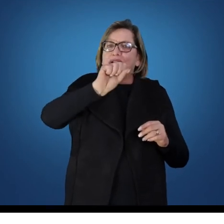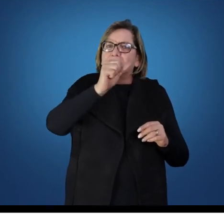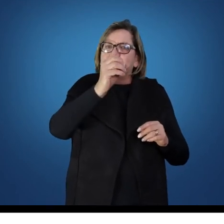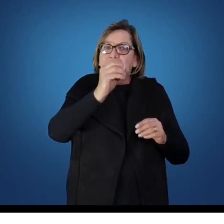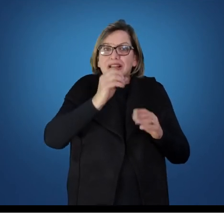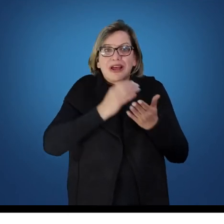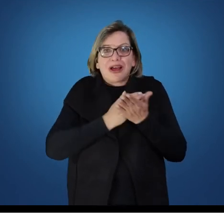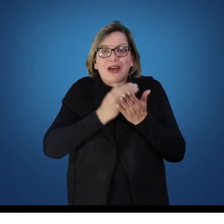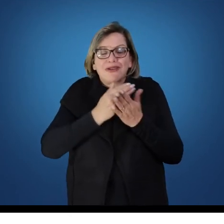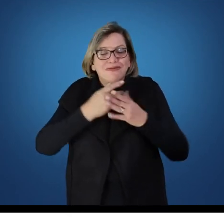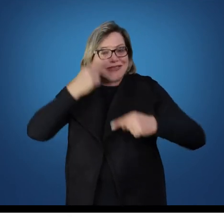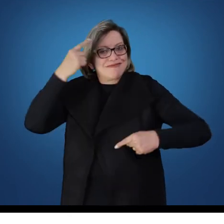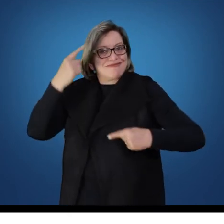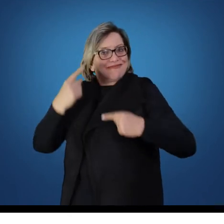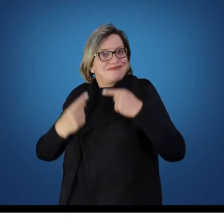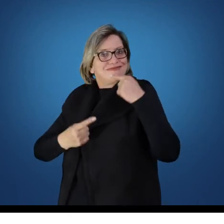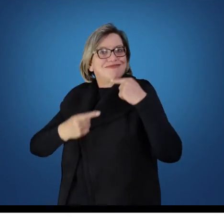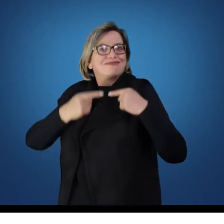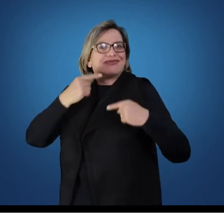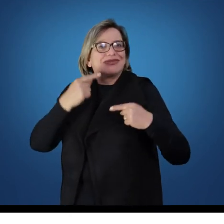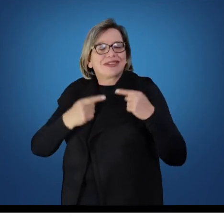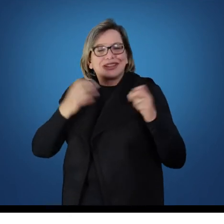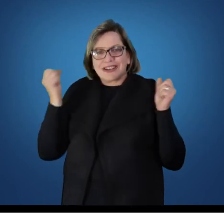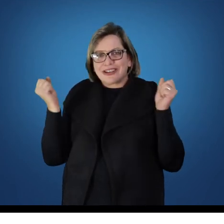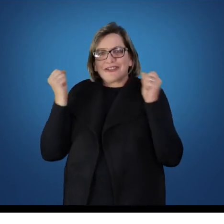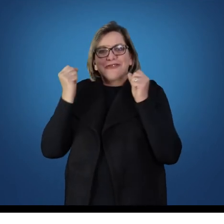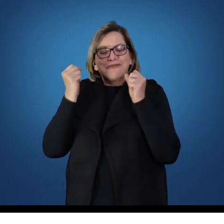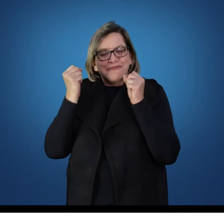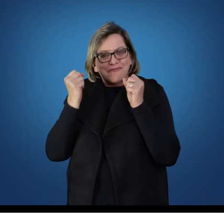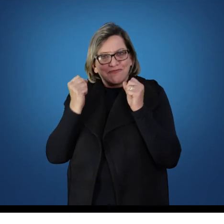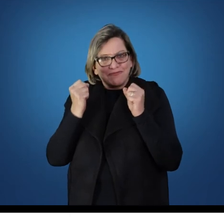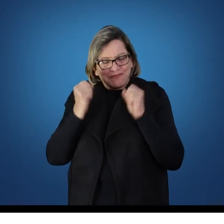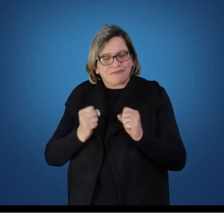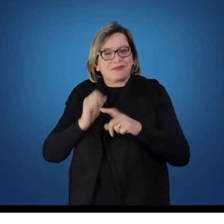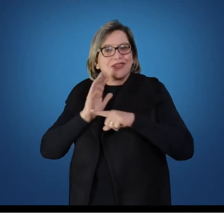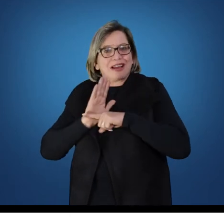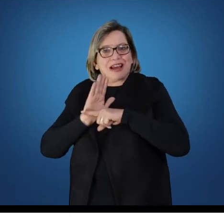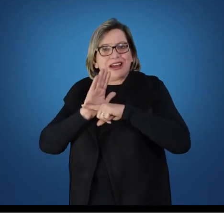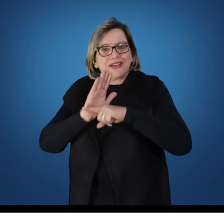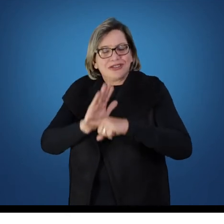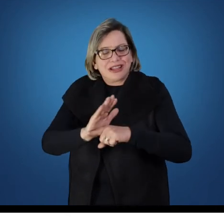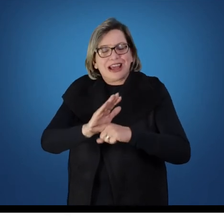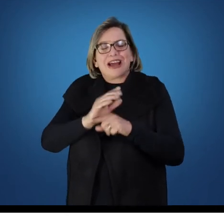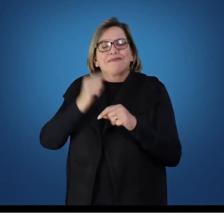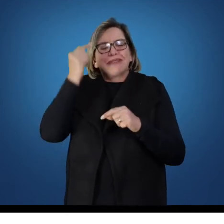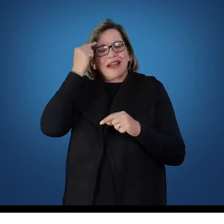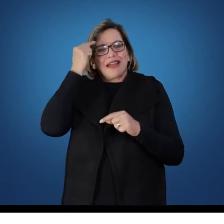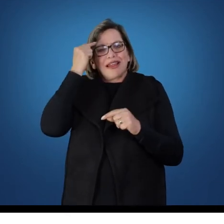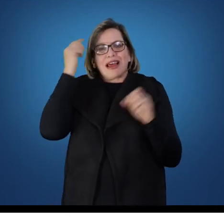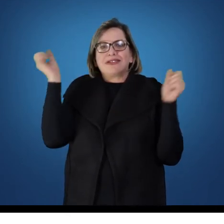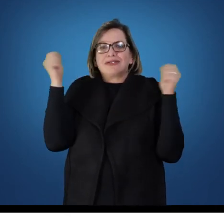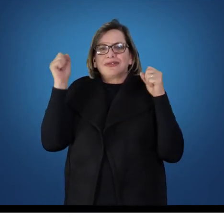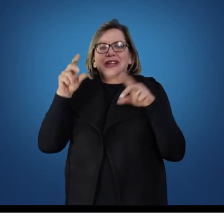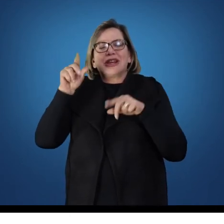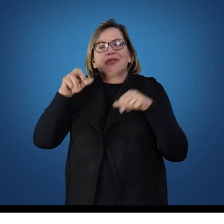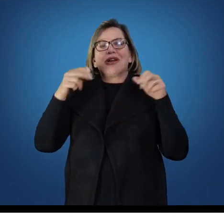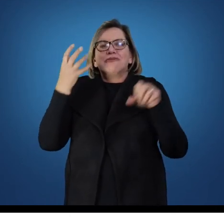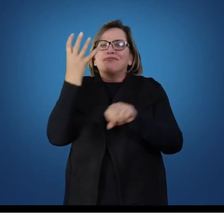questões aí que vão possibilitar que a educação física seja pensada enquanto conteúdo escolar. essa relação das políticas